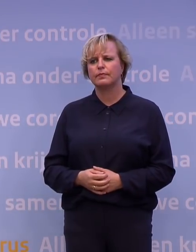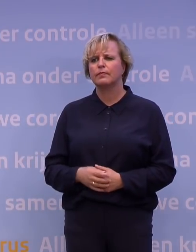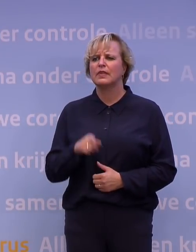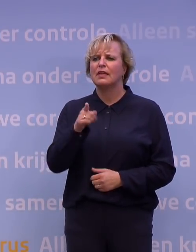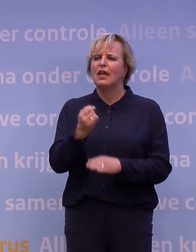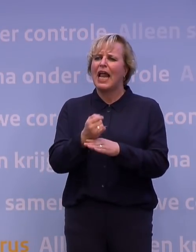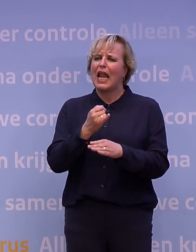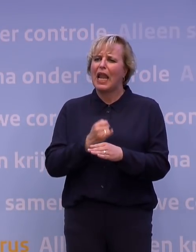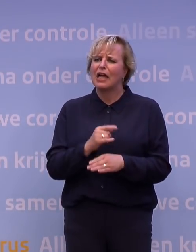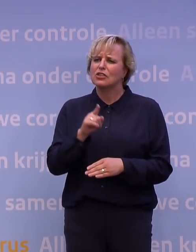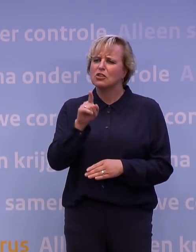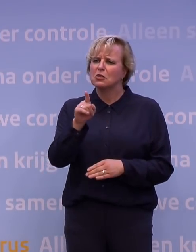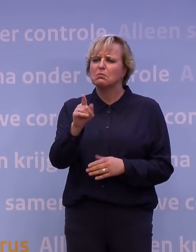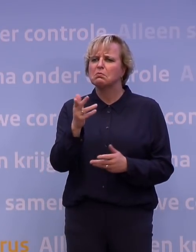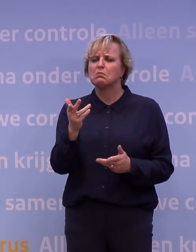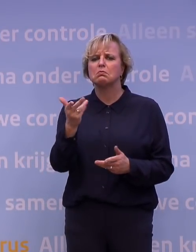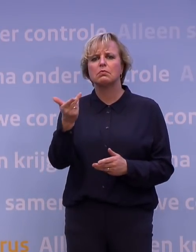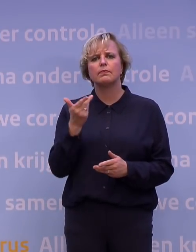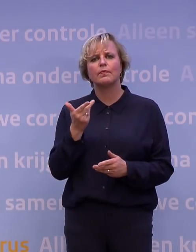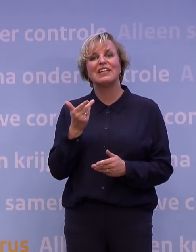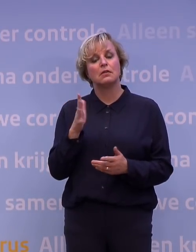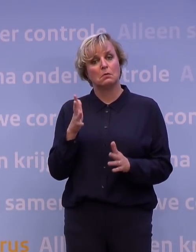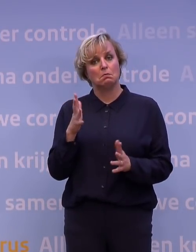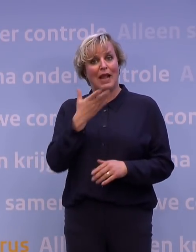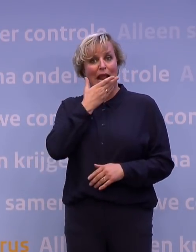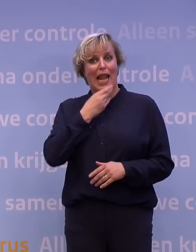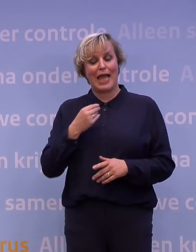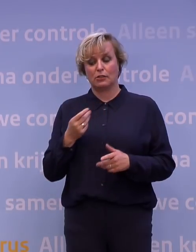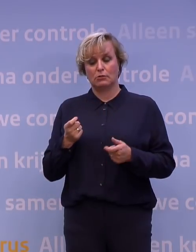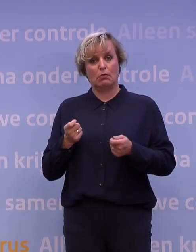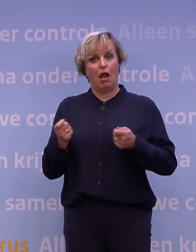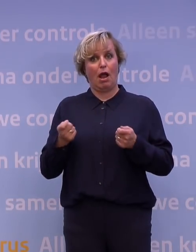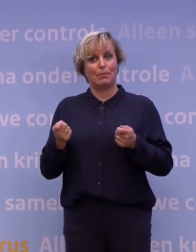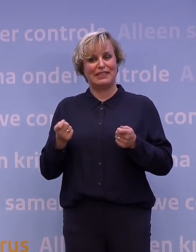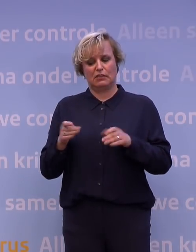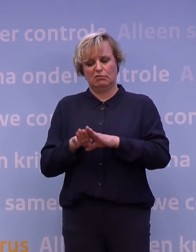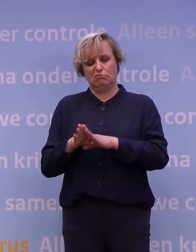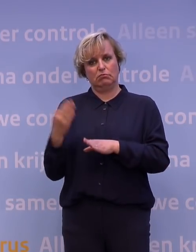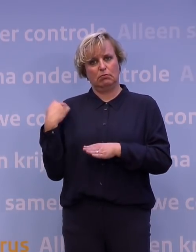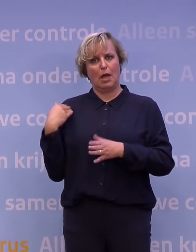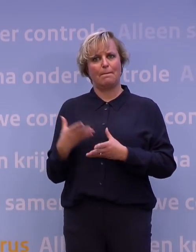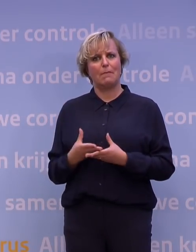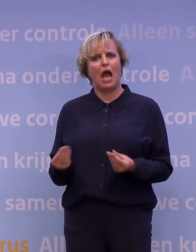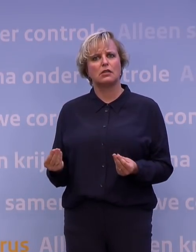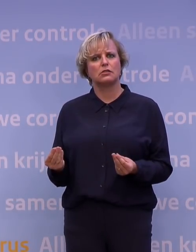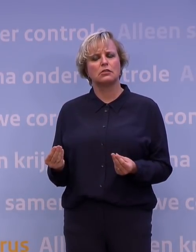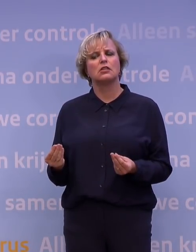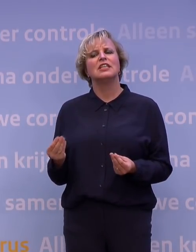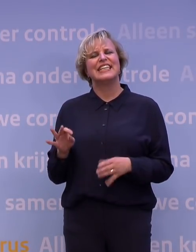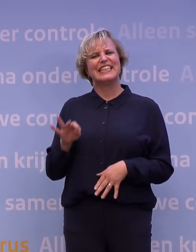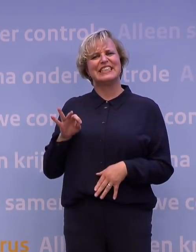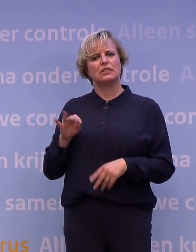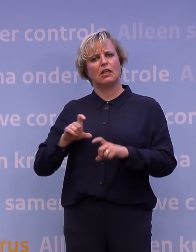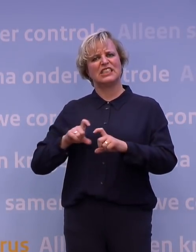Klopt mijn indruk of misschien wat kunt u daarover zeggen? Het lijkt erop alsof het kabinet eigenlijk net als in maart gekozen heeft voor een